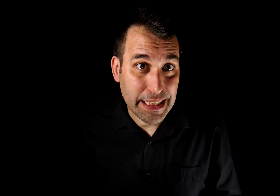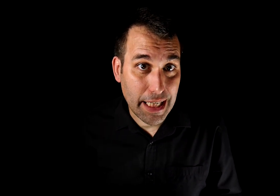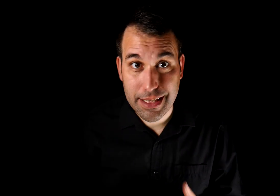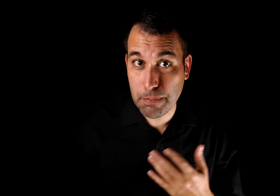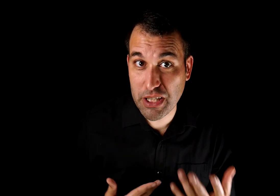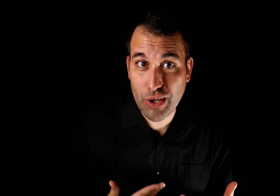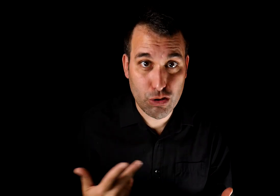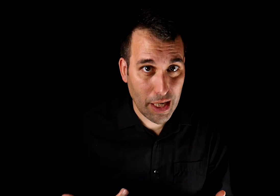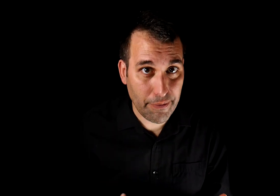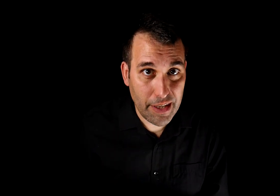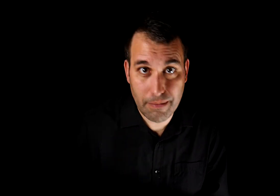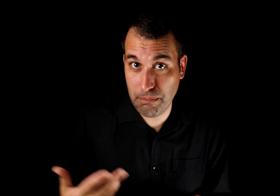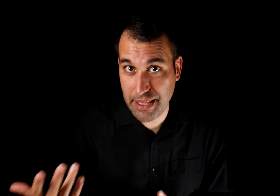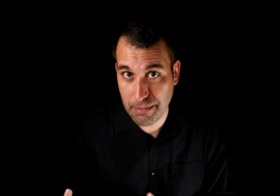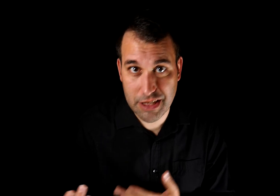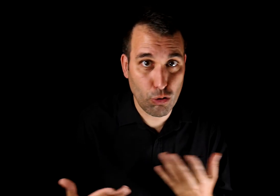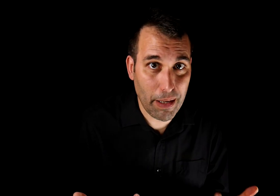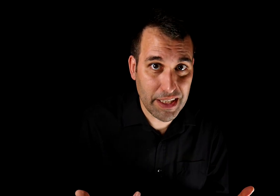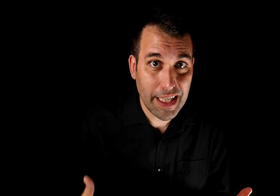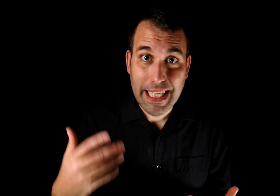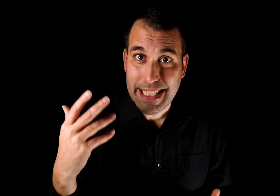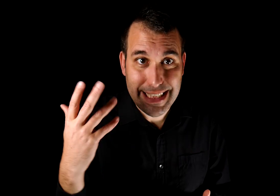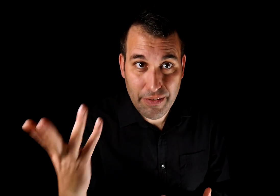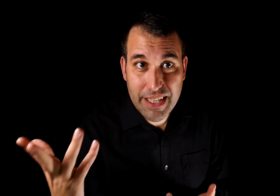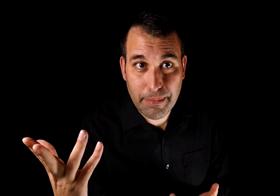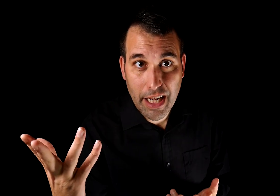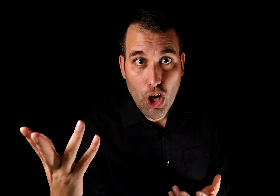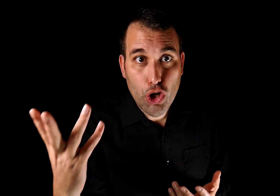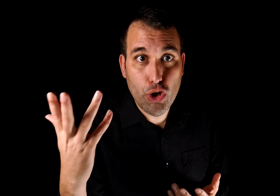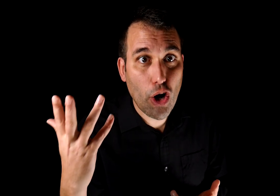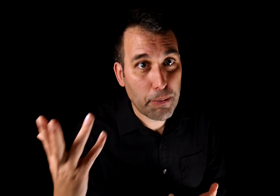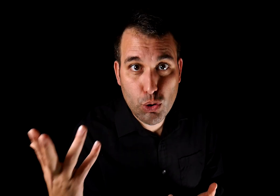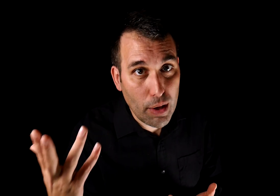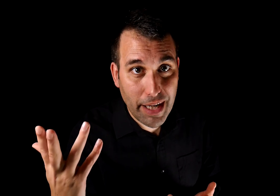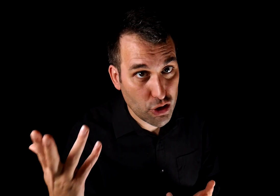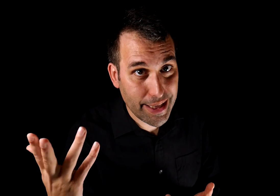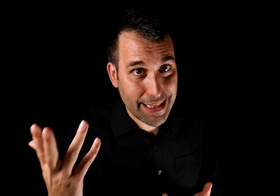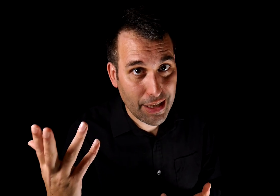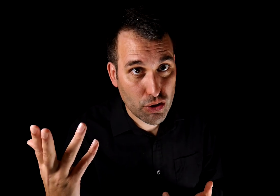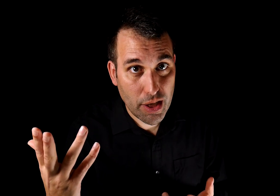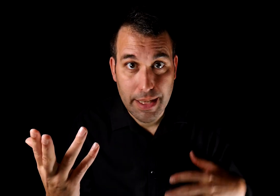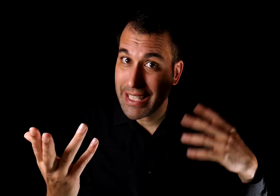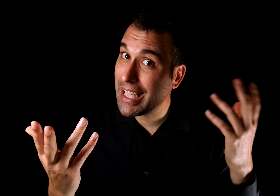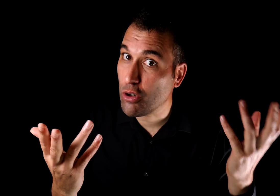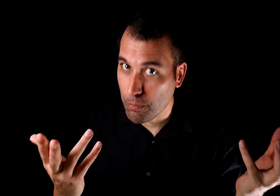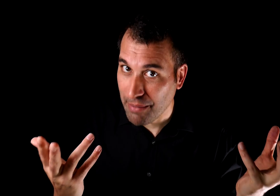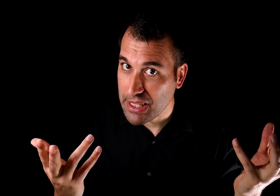en las que las personas son a la vez víctimas y culpables, ser víctima no absuelve a los interesados de ser culpables.